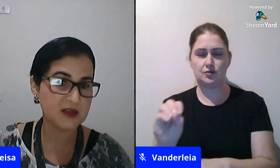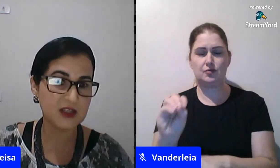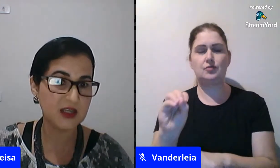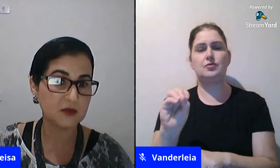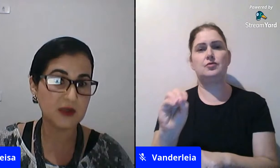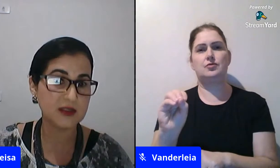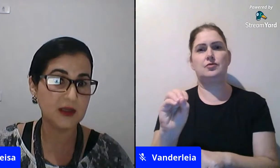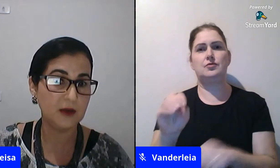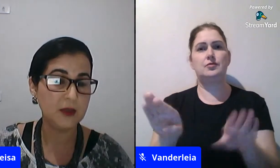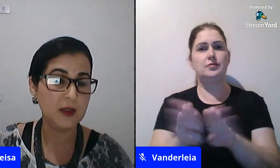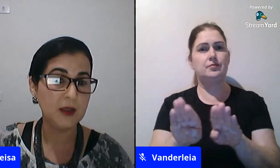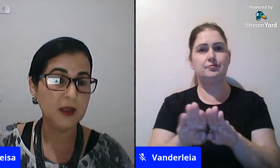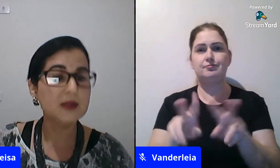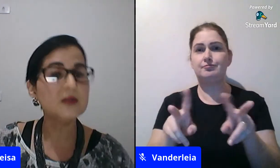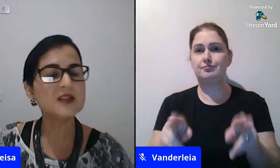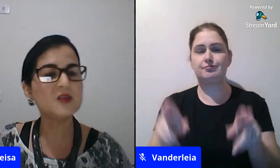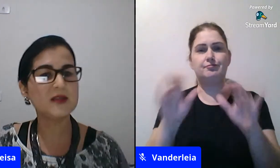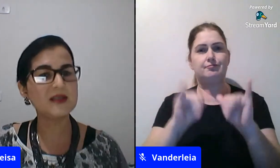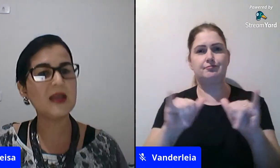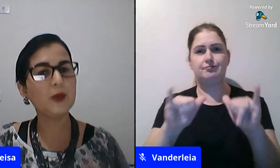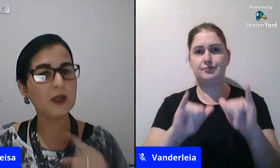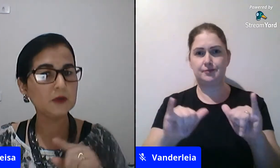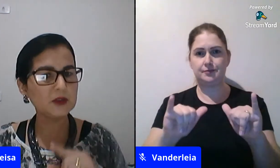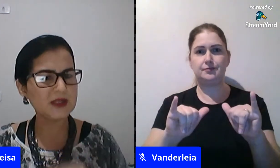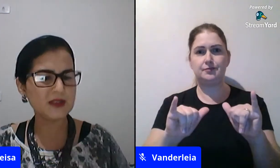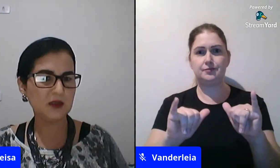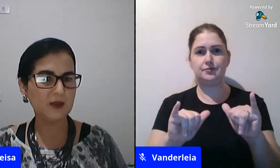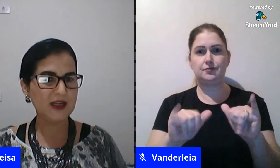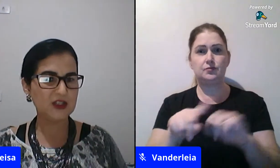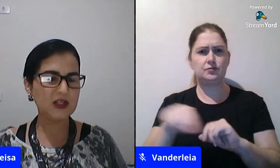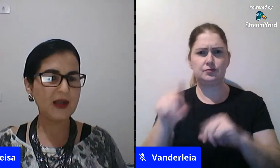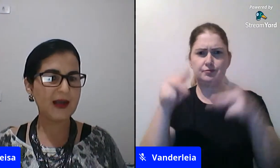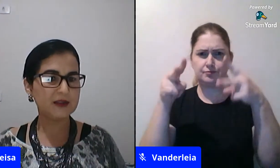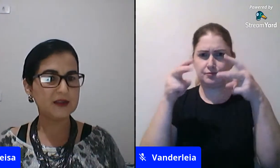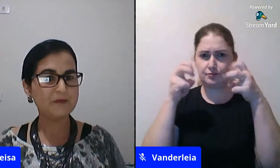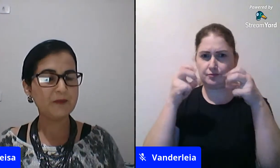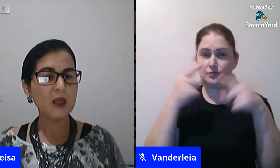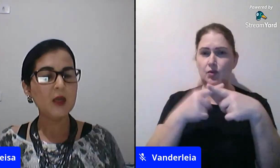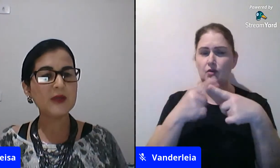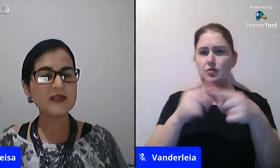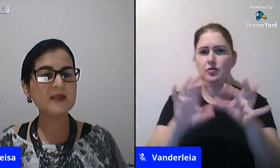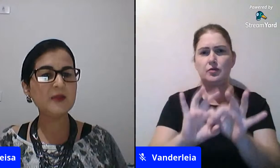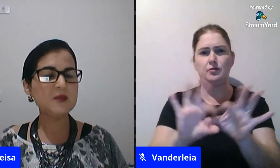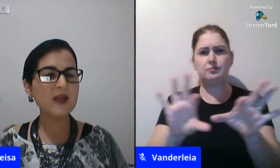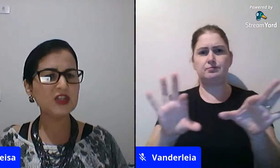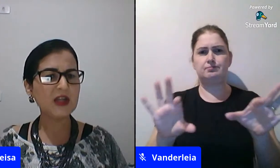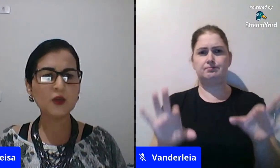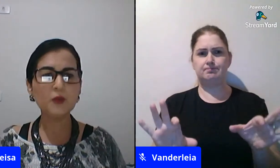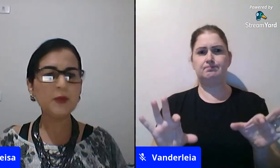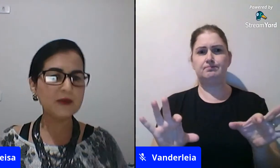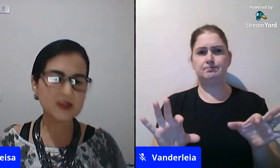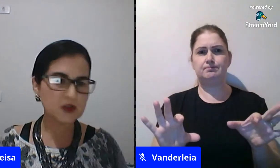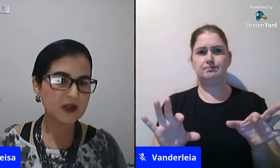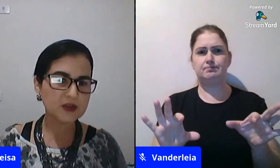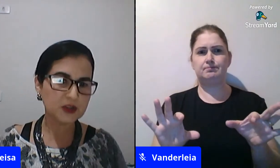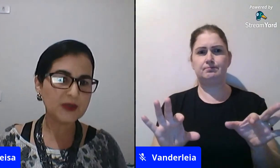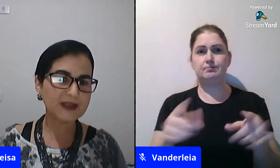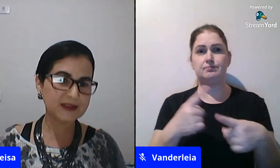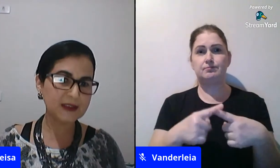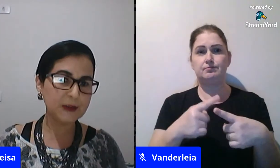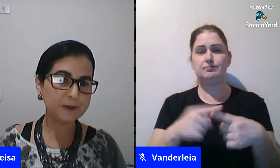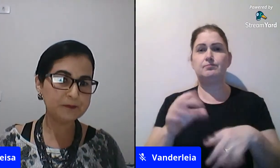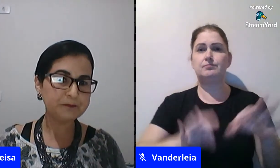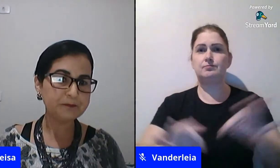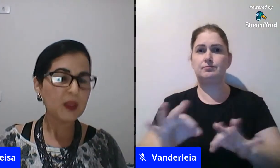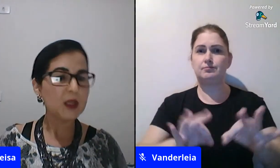falar da diversidade étimo racial então vocês percebem por que que tô trazendo liberdade de cápedra porque simplesmente tirar do plano nacional de